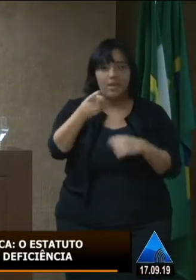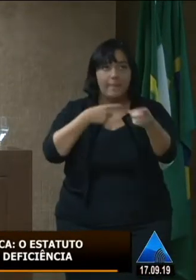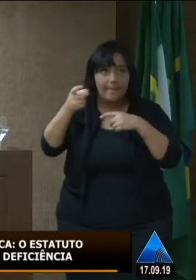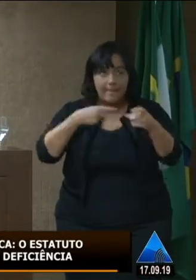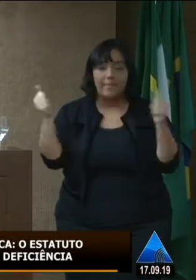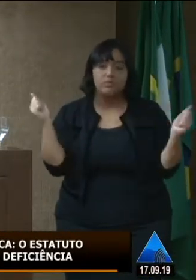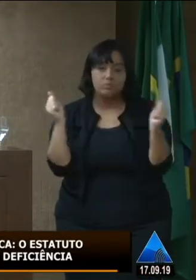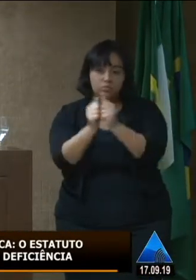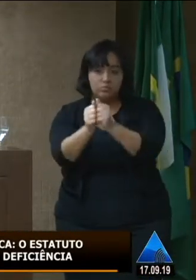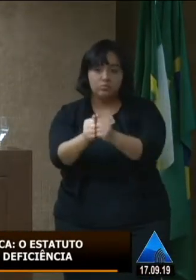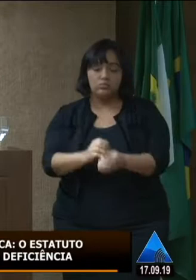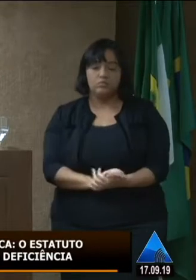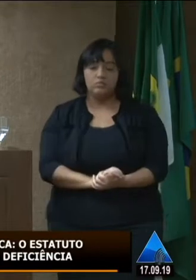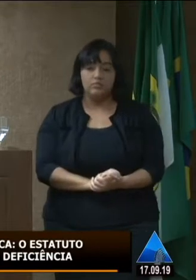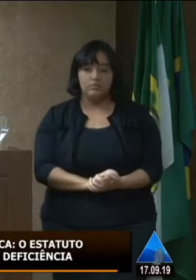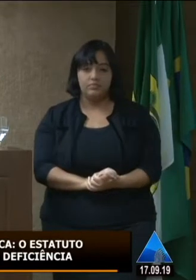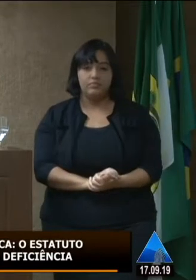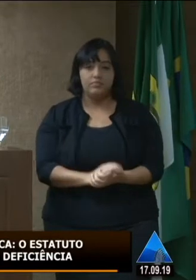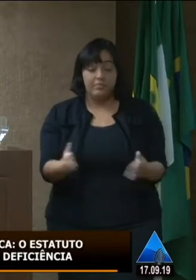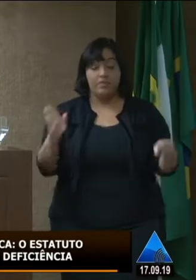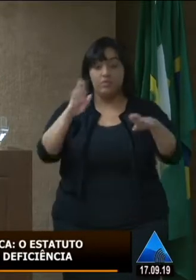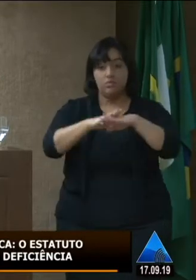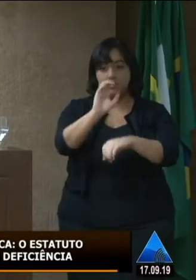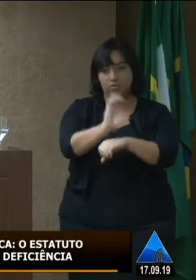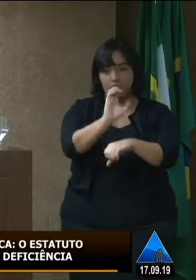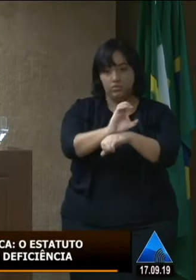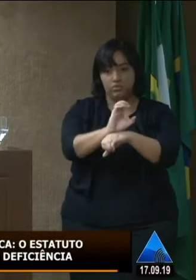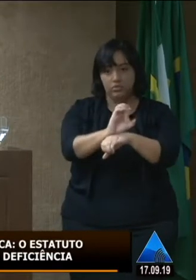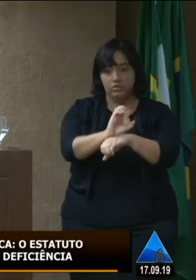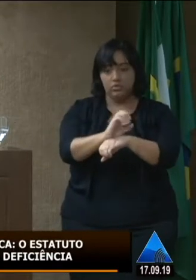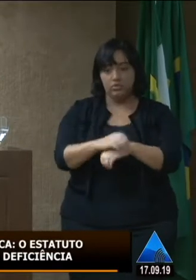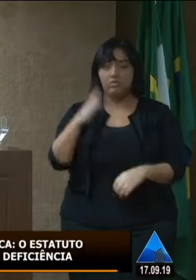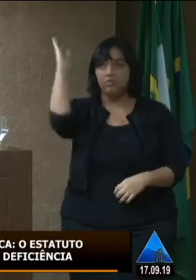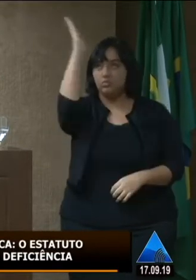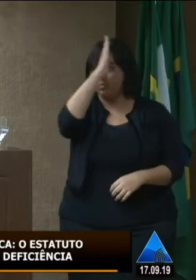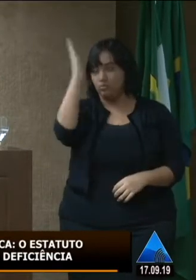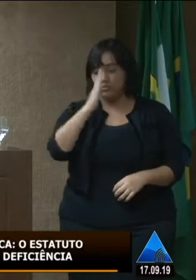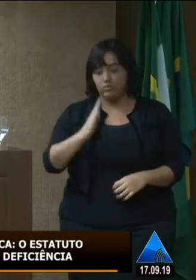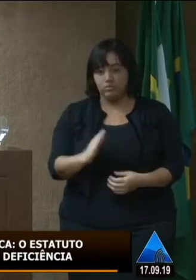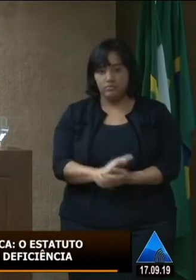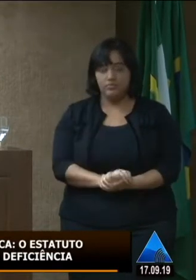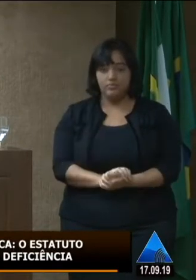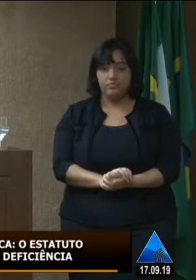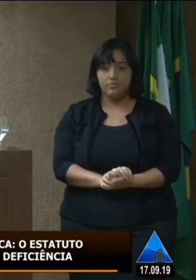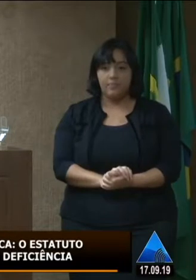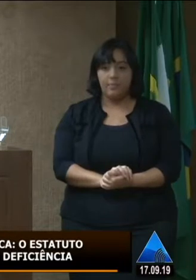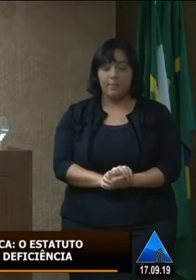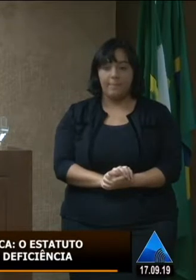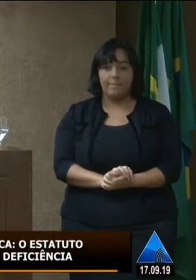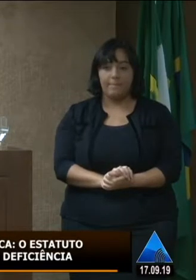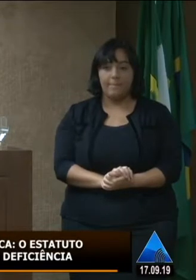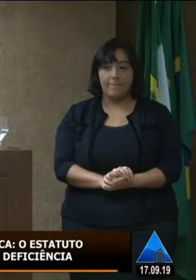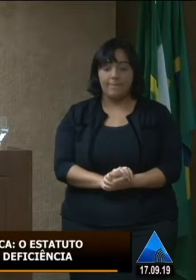juntos pela inclusão do Estado e do Brasil. E outra coisa também é a questão,